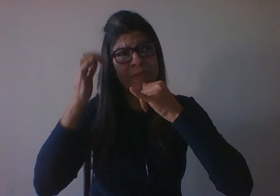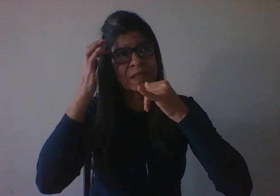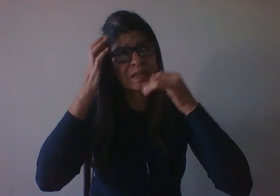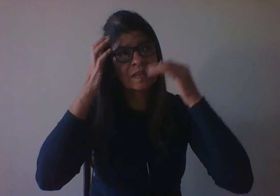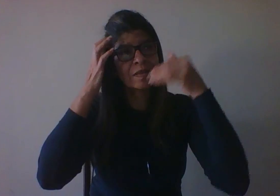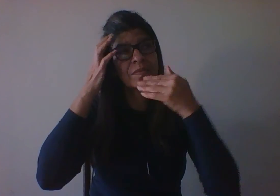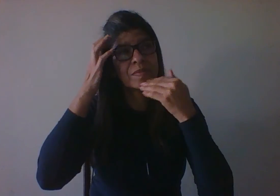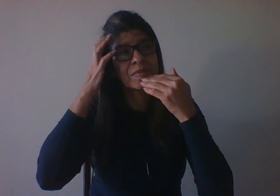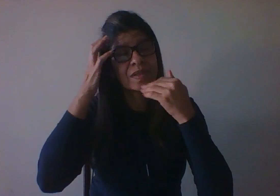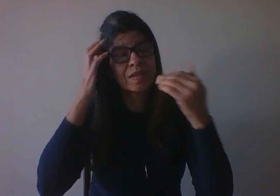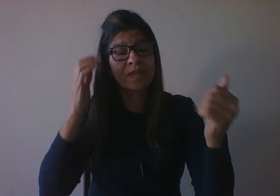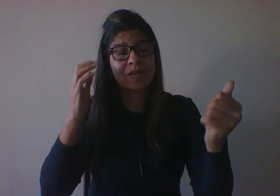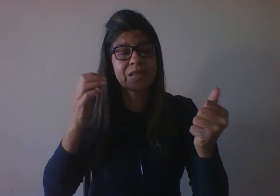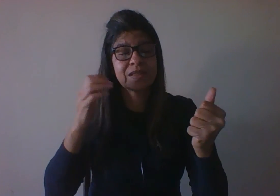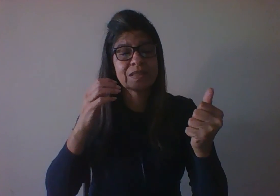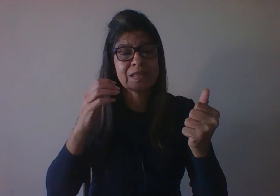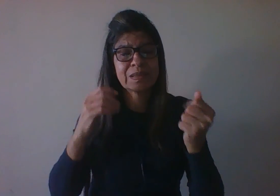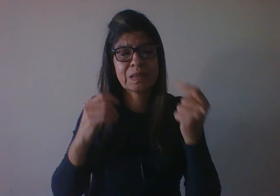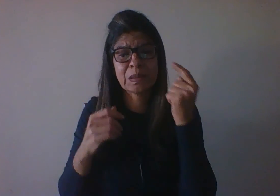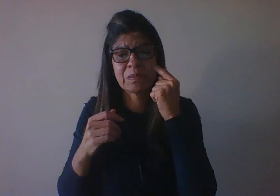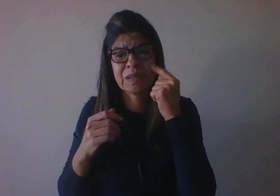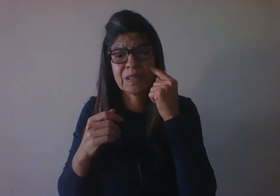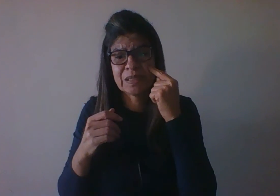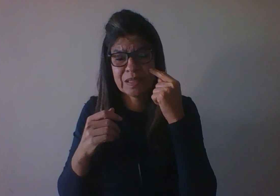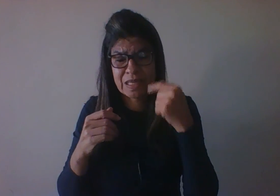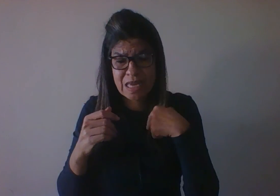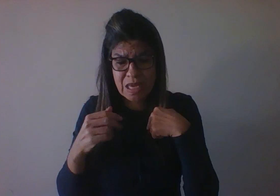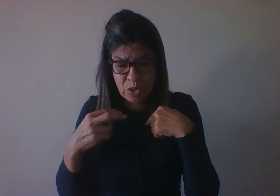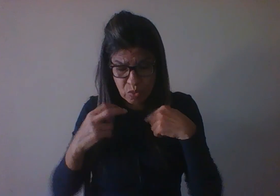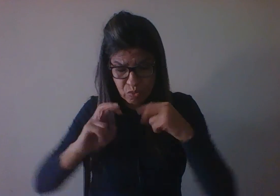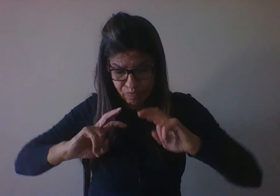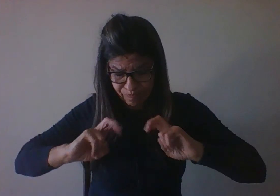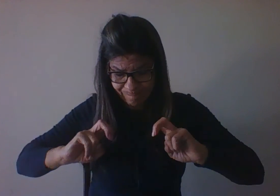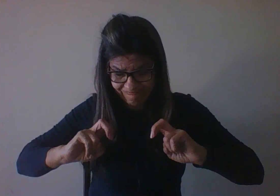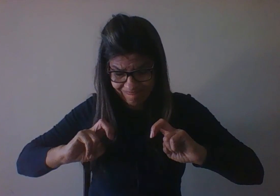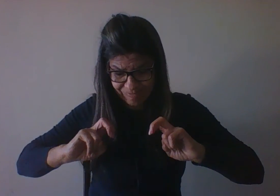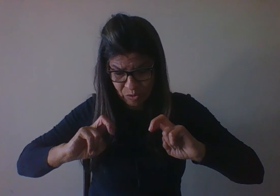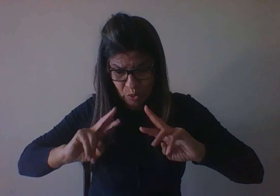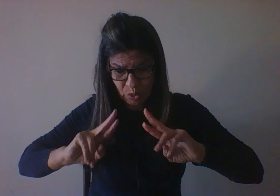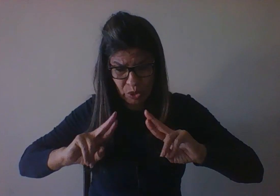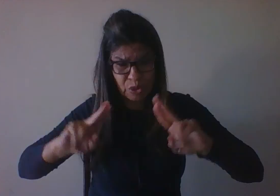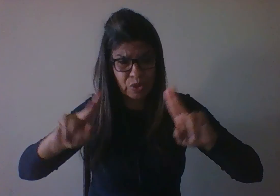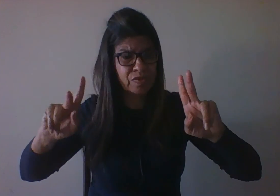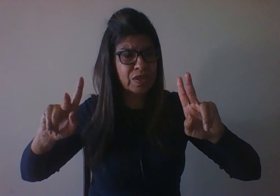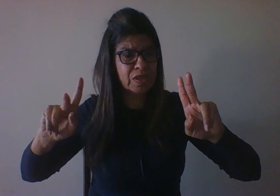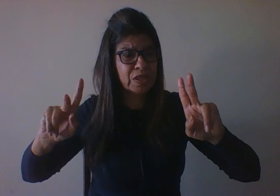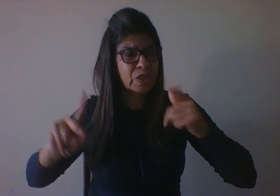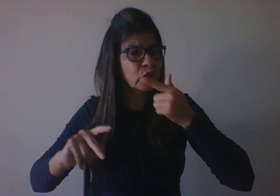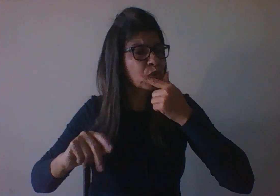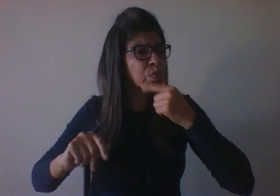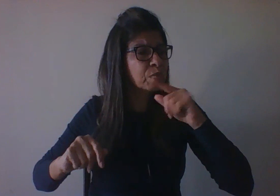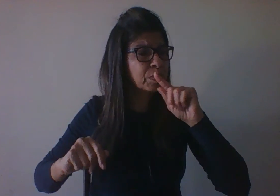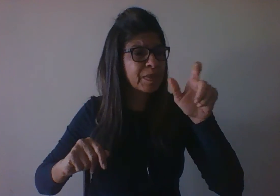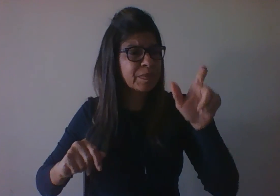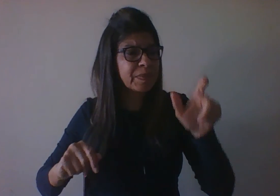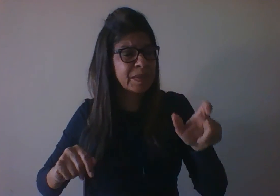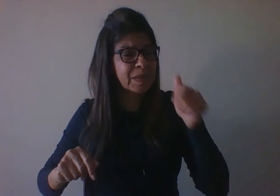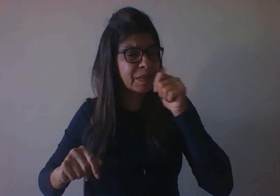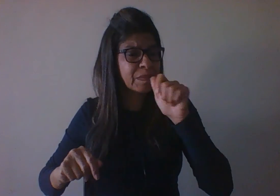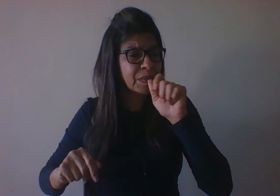como um ser diferente dos seus pais, que é dependente economicamente dos pais, que deve concordar com